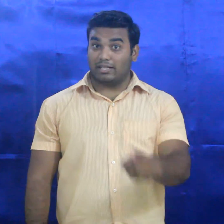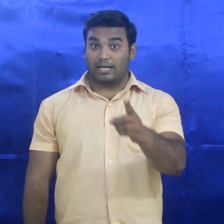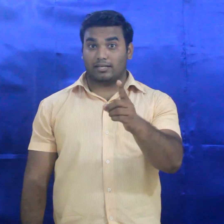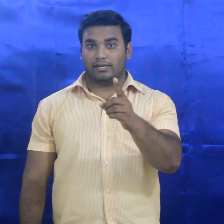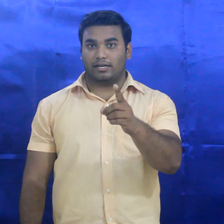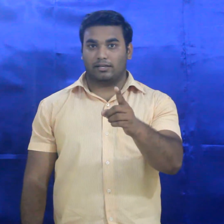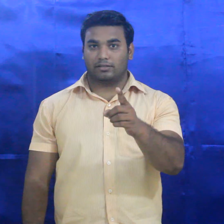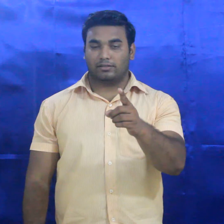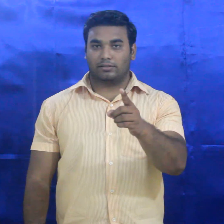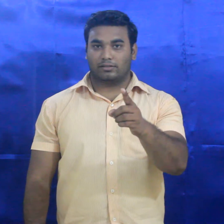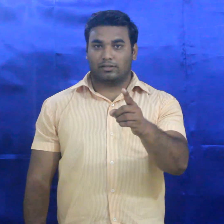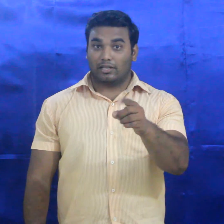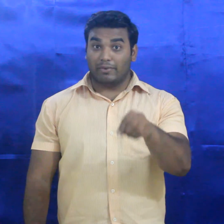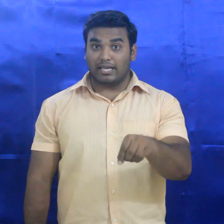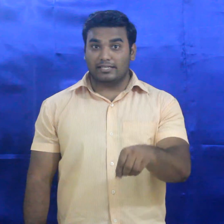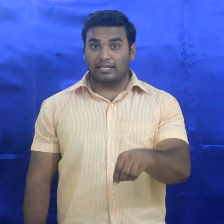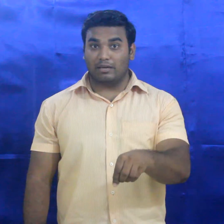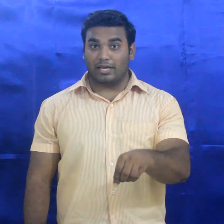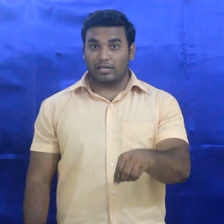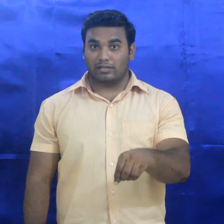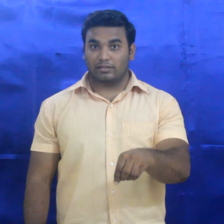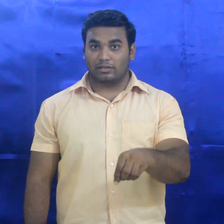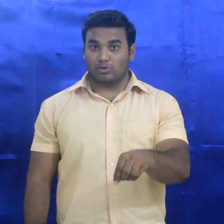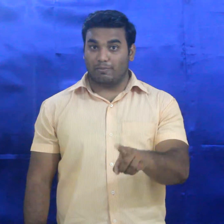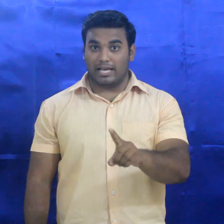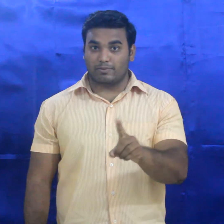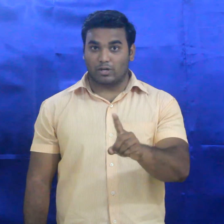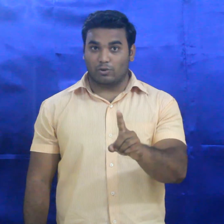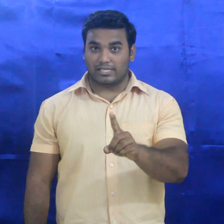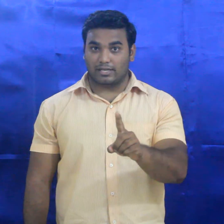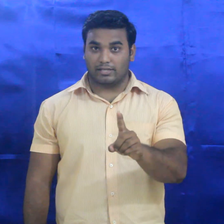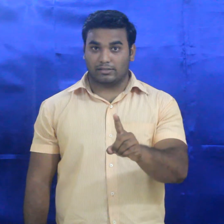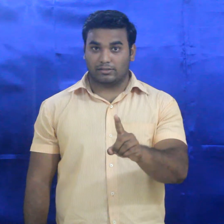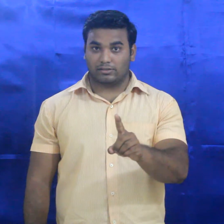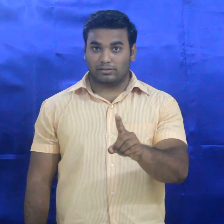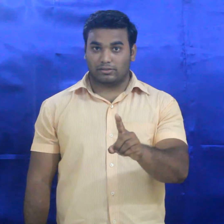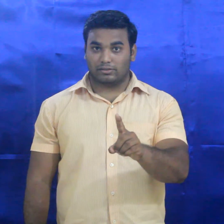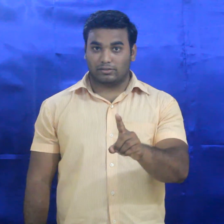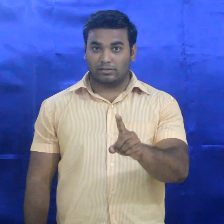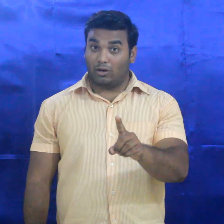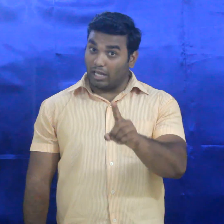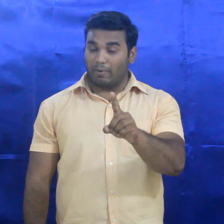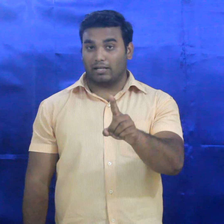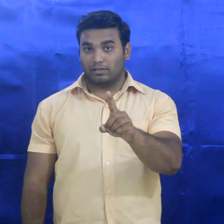बात याद करखेगा कि मेरे इस दिन्दे में मुझे बहस मिल्कुल पसंद नहीं और एक बात